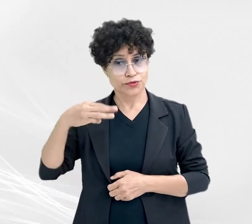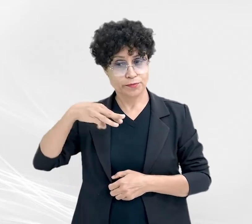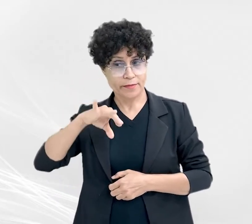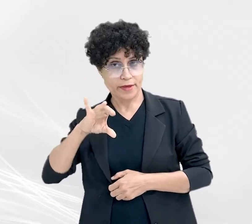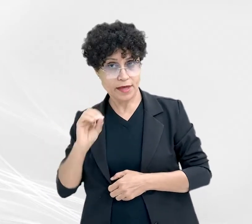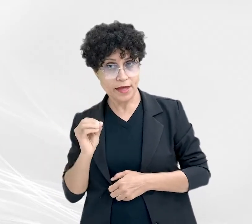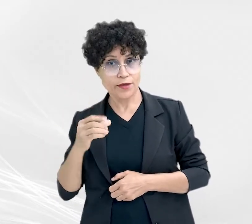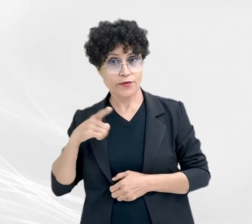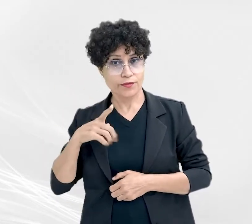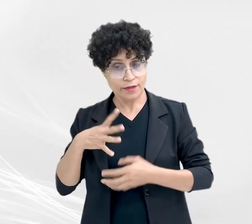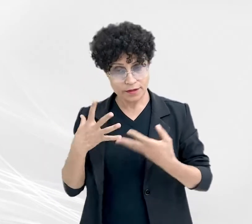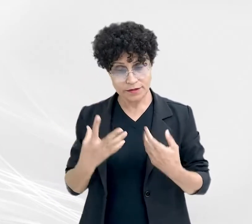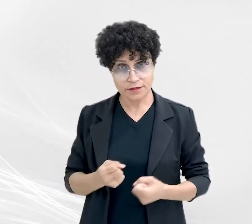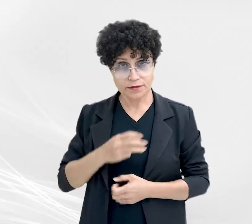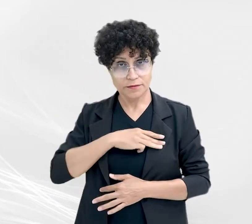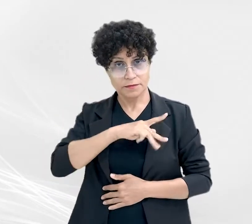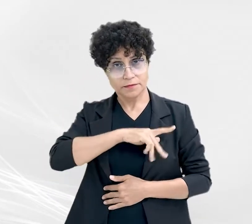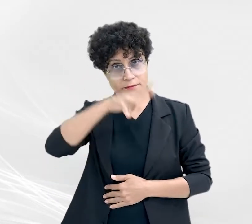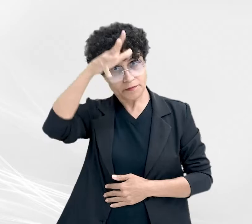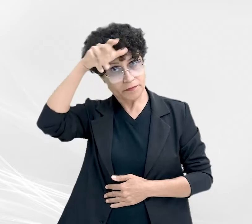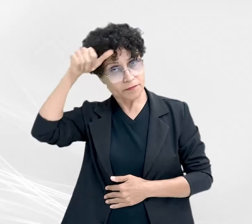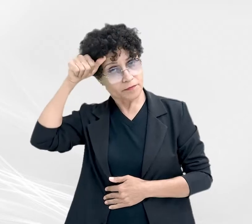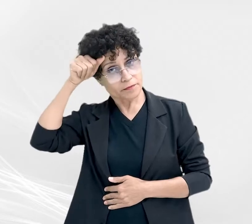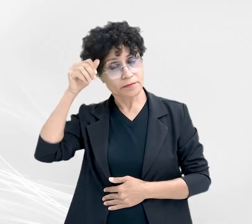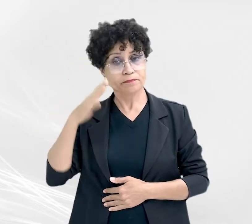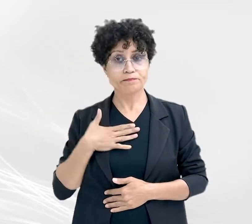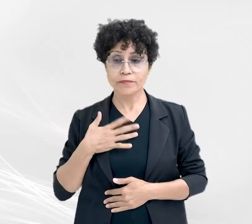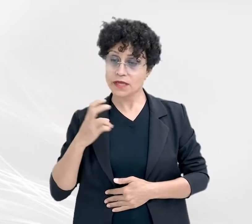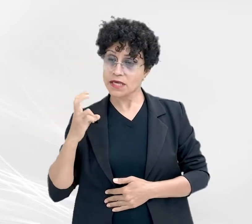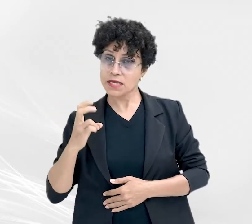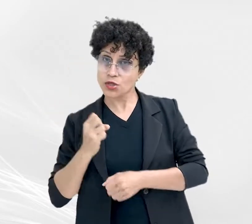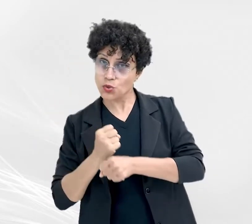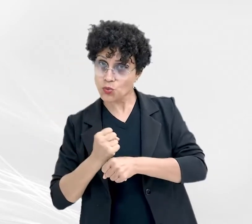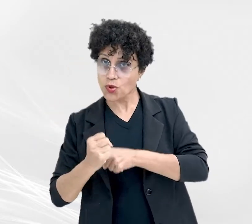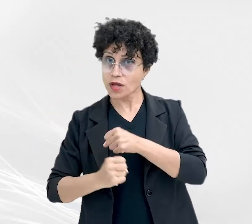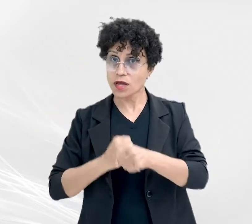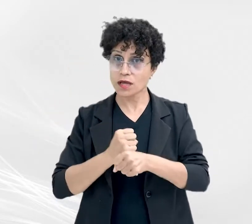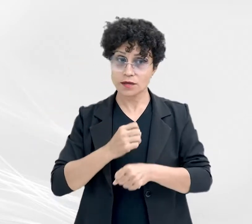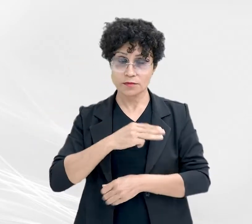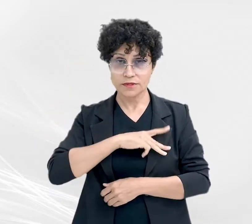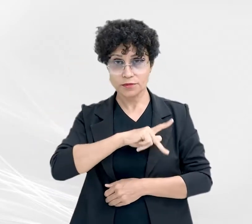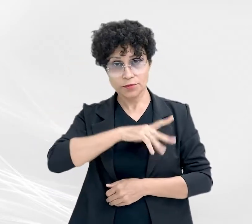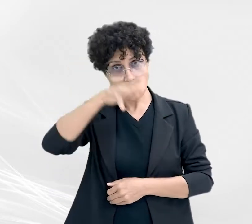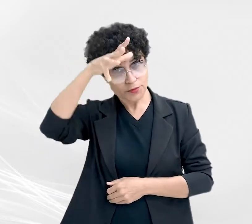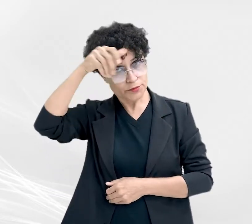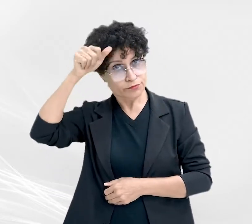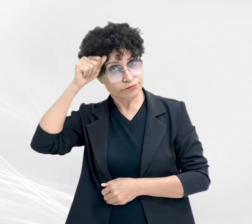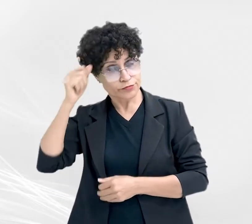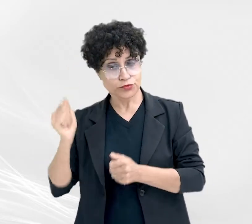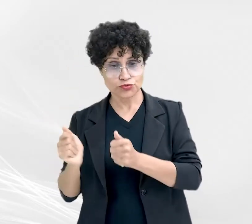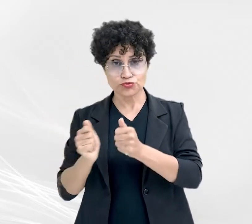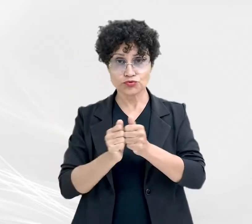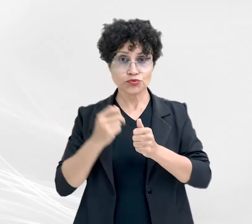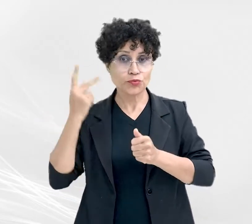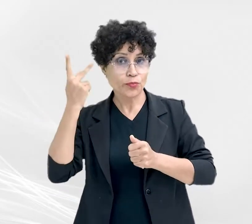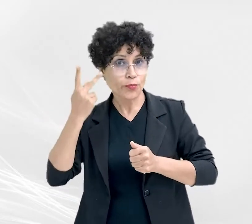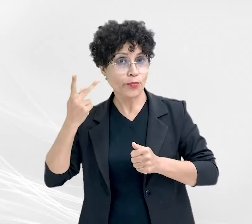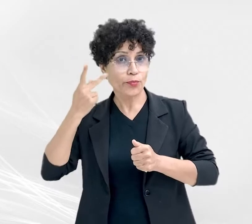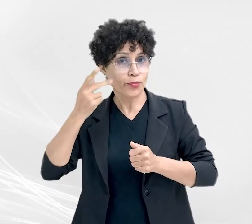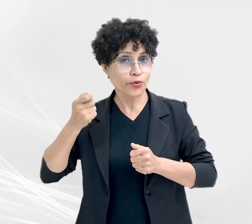Pelo quinto ano consecutivo, o Ministério Público do Estado de Mato Grosso, por meio da Procuradoria Especializada